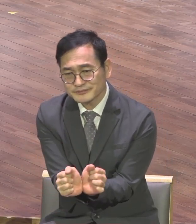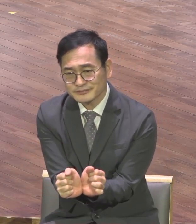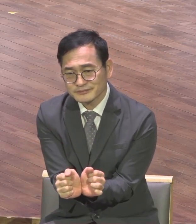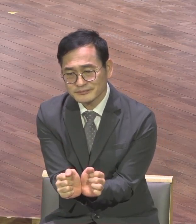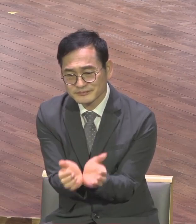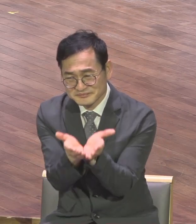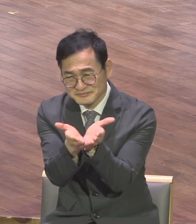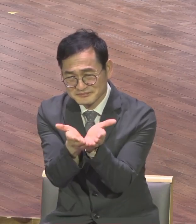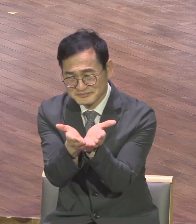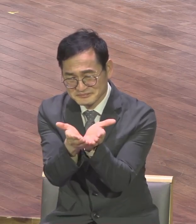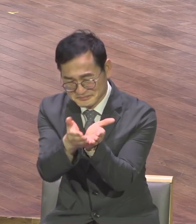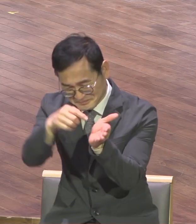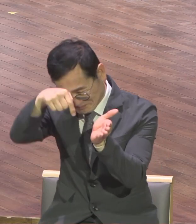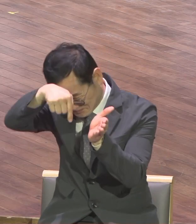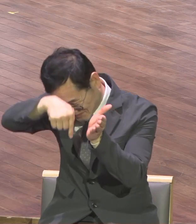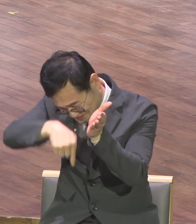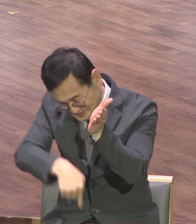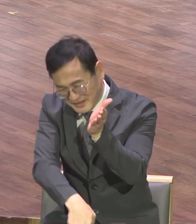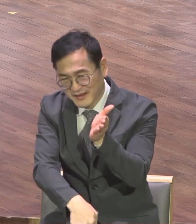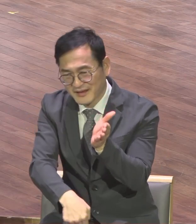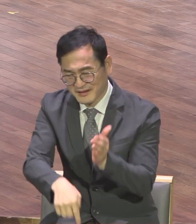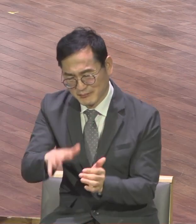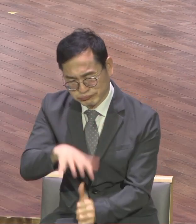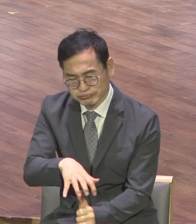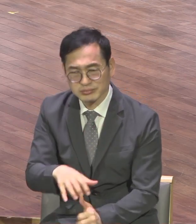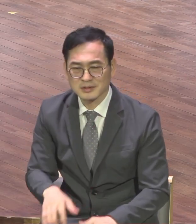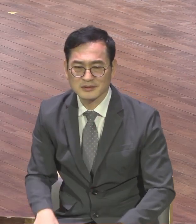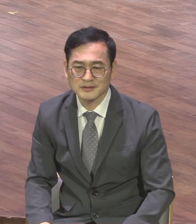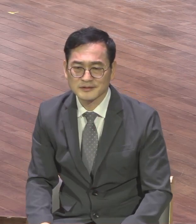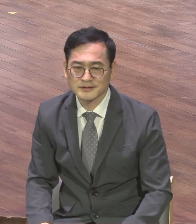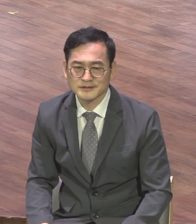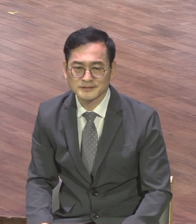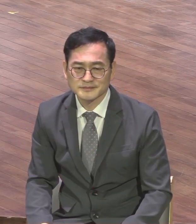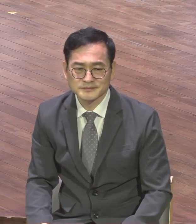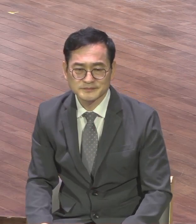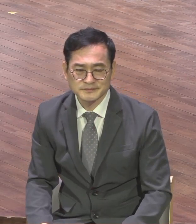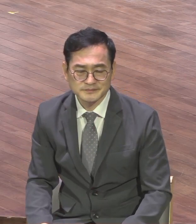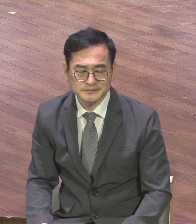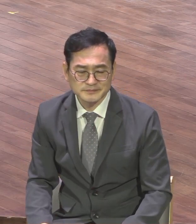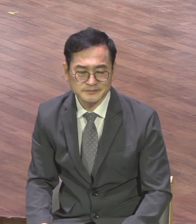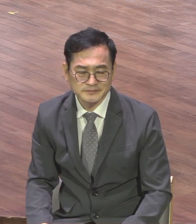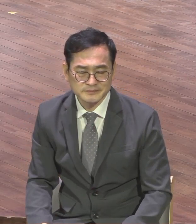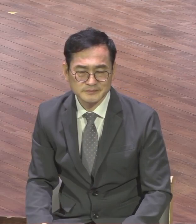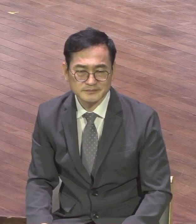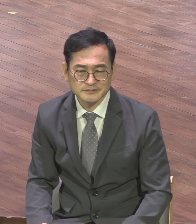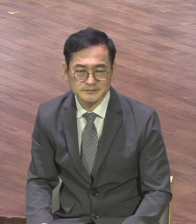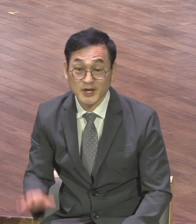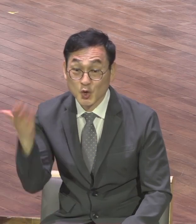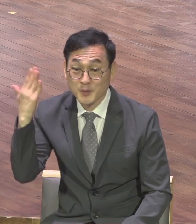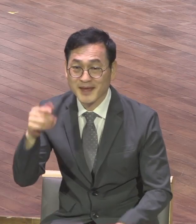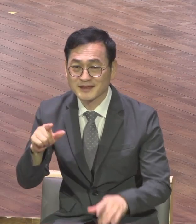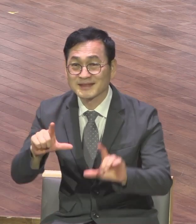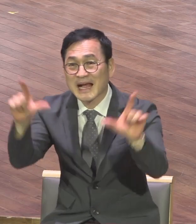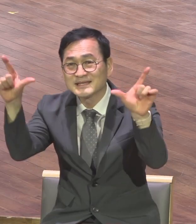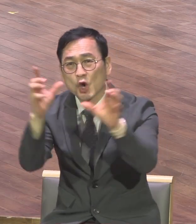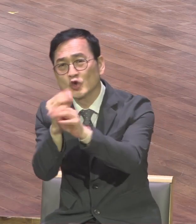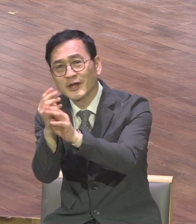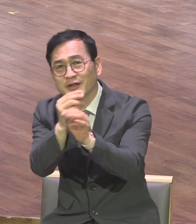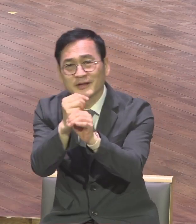몸을 실었습니다 사실 지금은 과학이 발달해서 기상 악화 뭐 이런 거 다 이 돌발 상황 다 미리